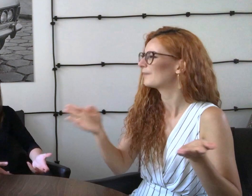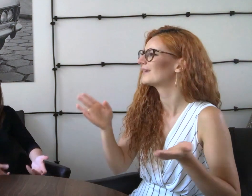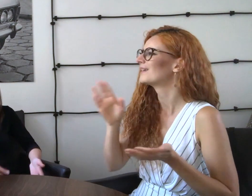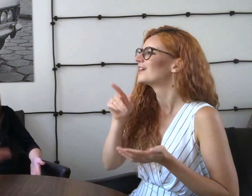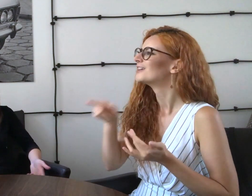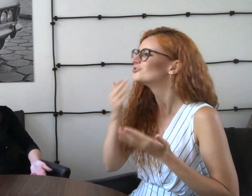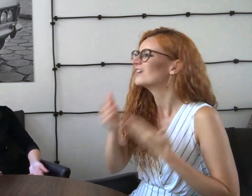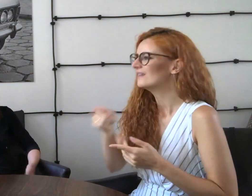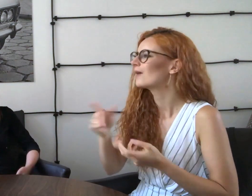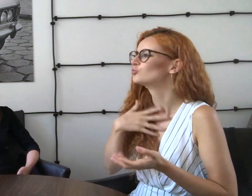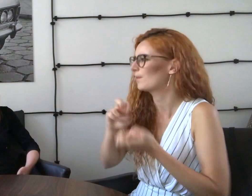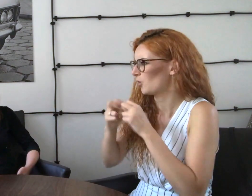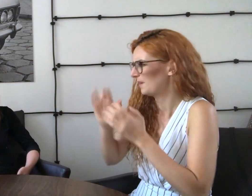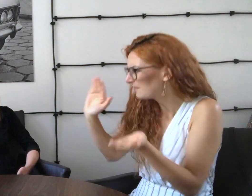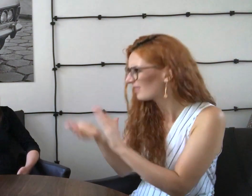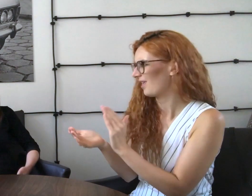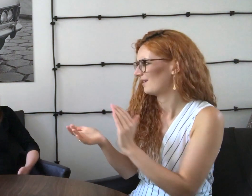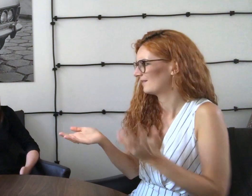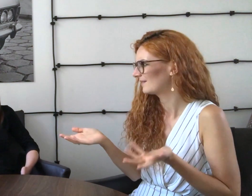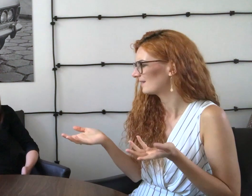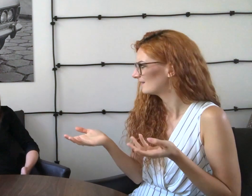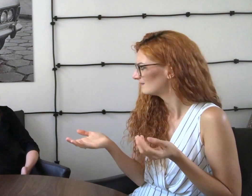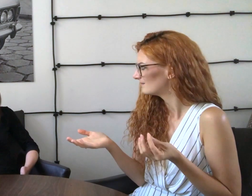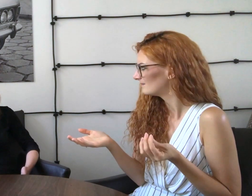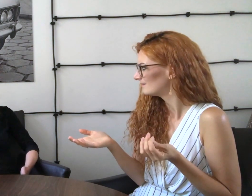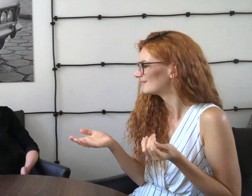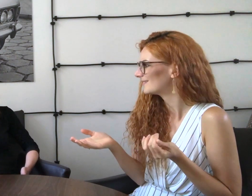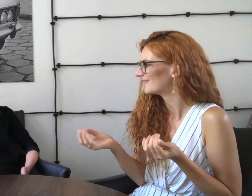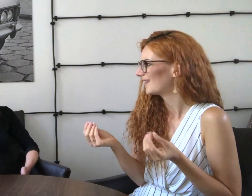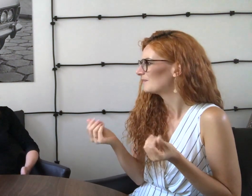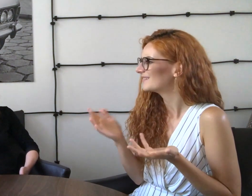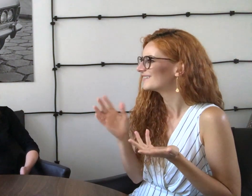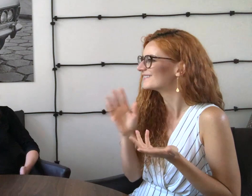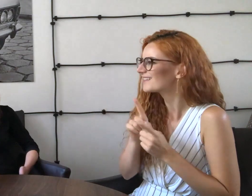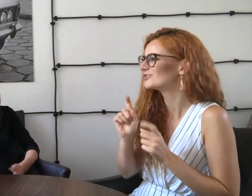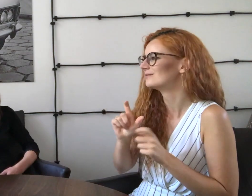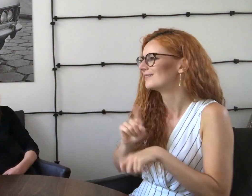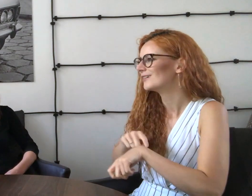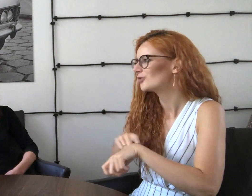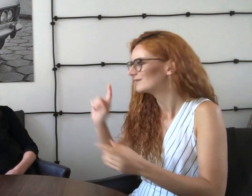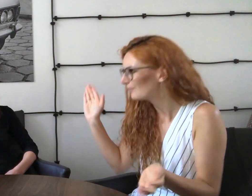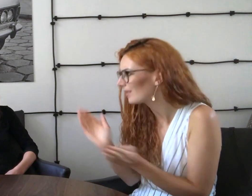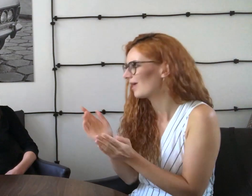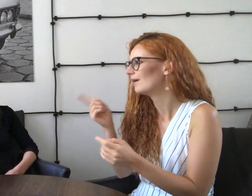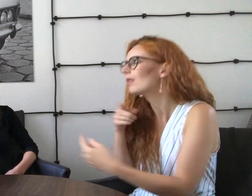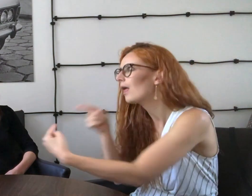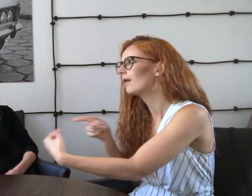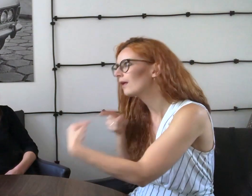problemy, od razu zwracamy na to uwagę. Dzięki temu problemów jakby jest mniej. Też czasu mniej to